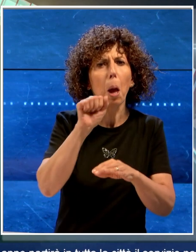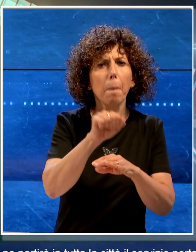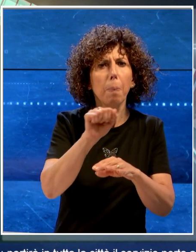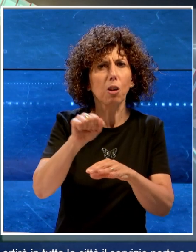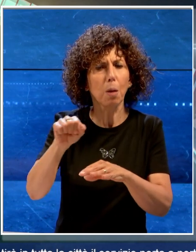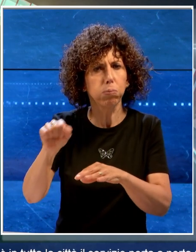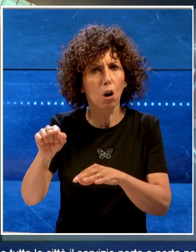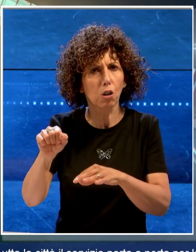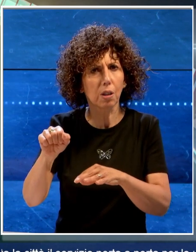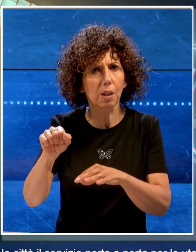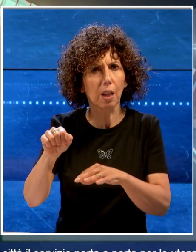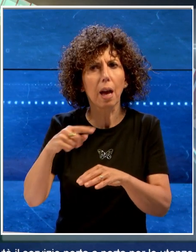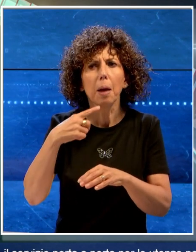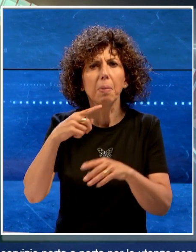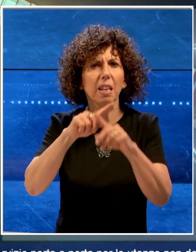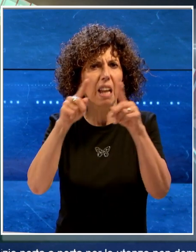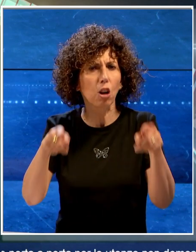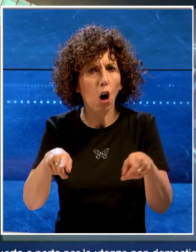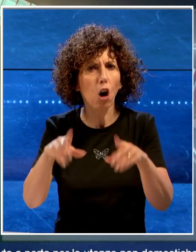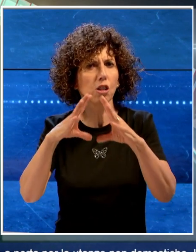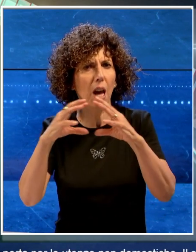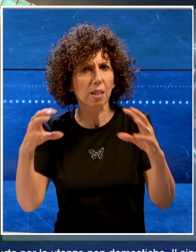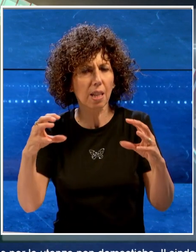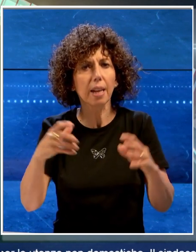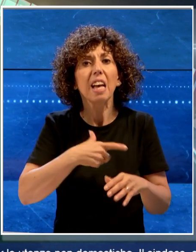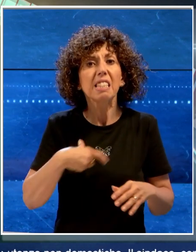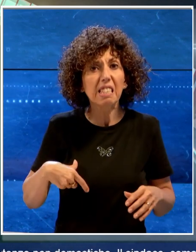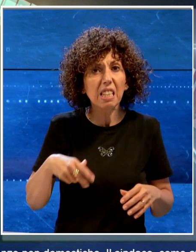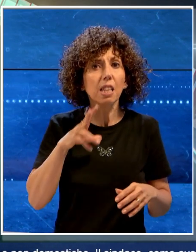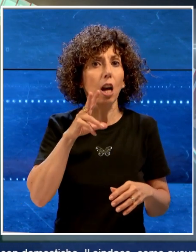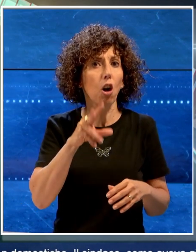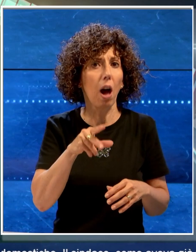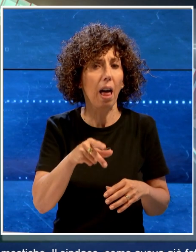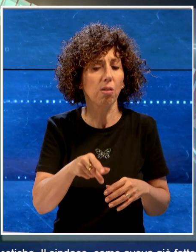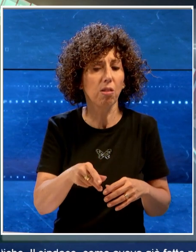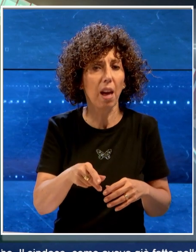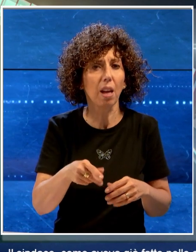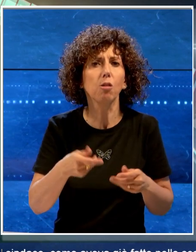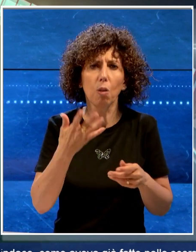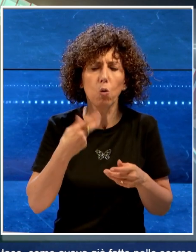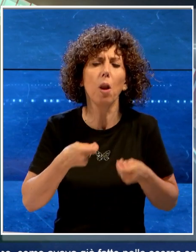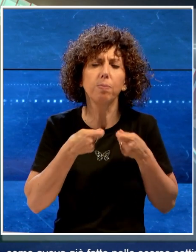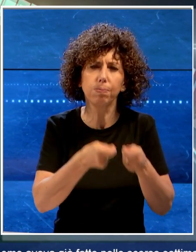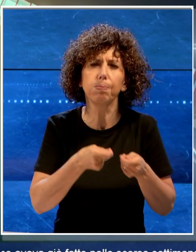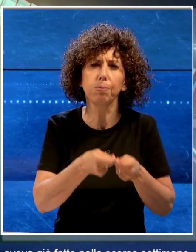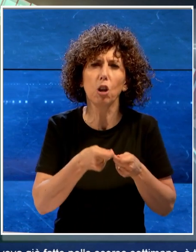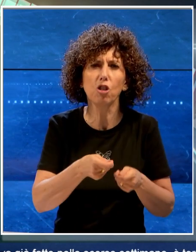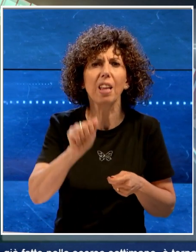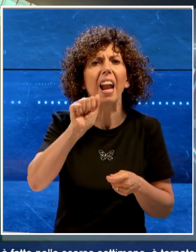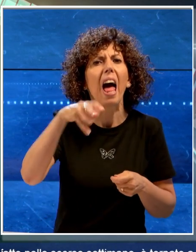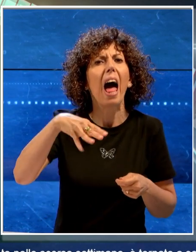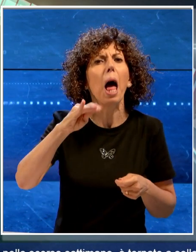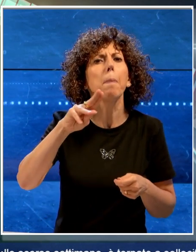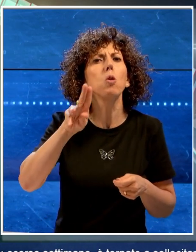sindaco, come aveva già fatto sapere nelle scorse settimane, è tornato a sollecitare l'AMIU